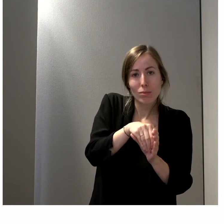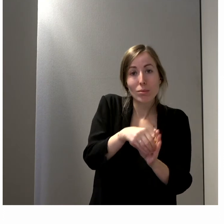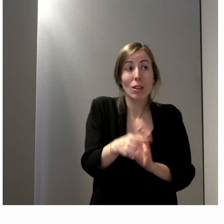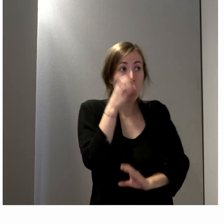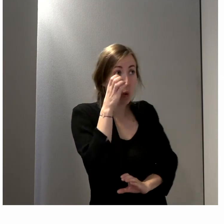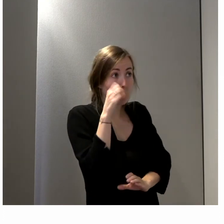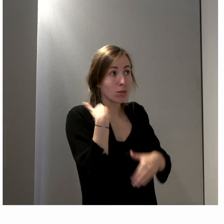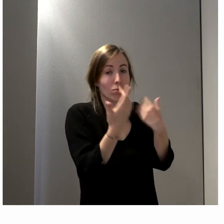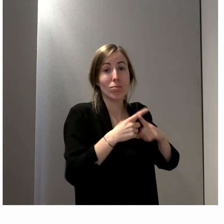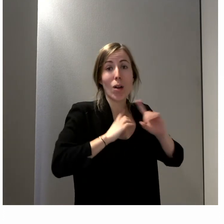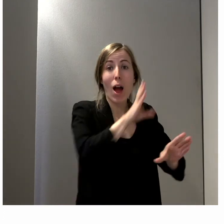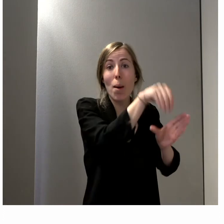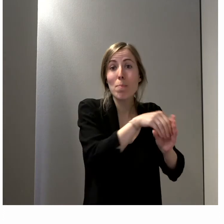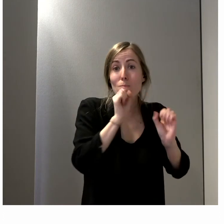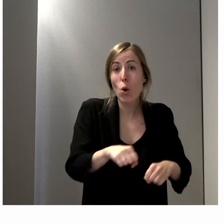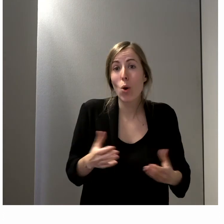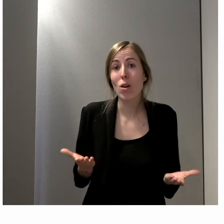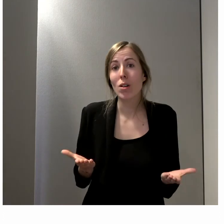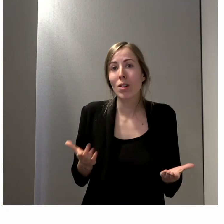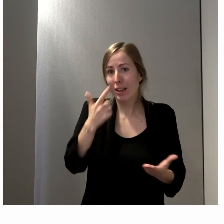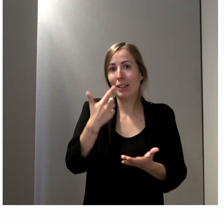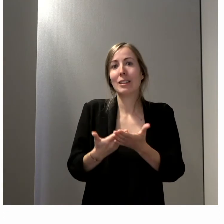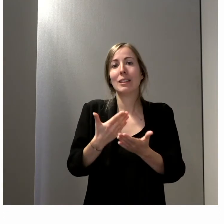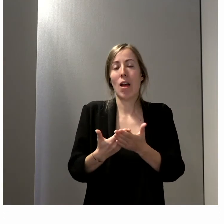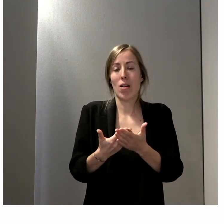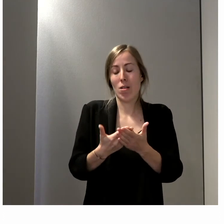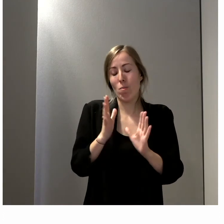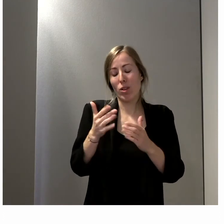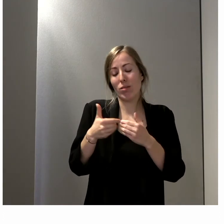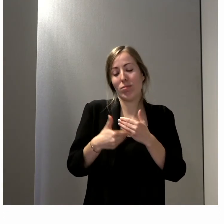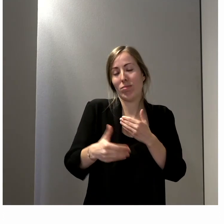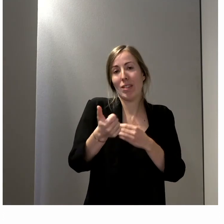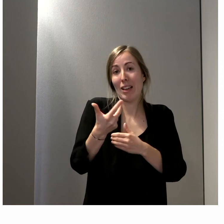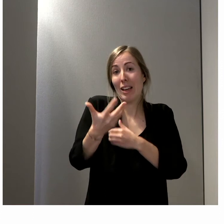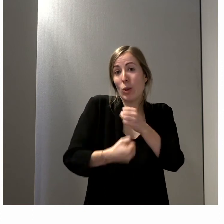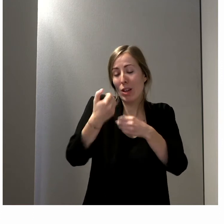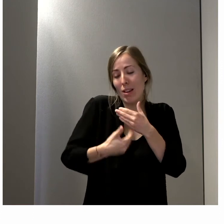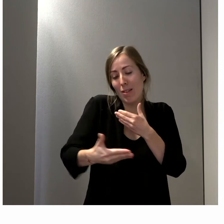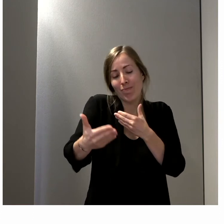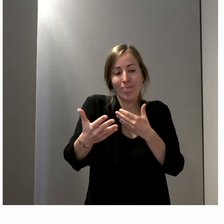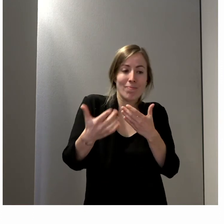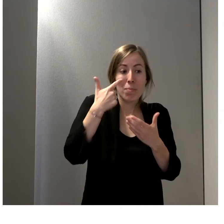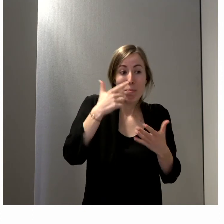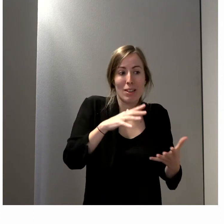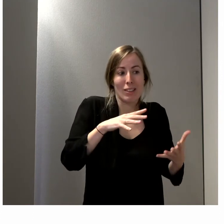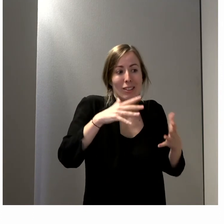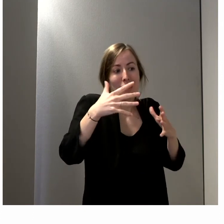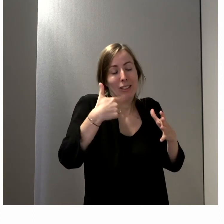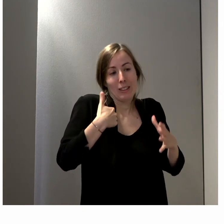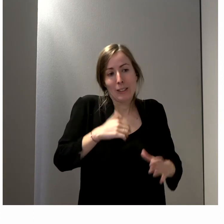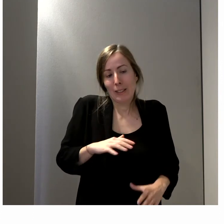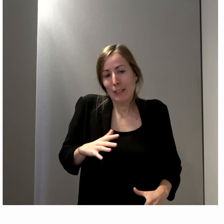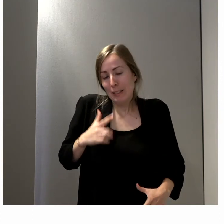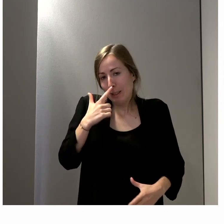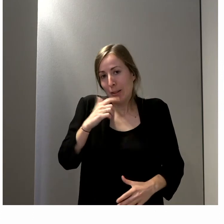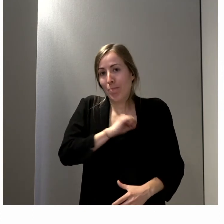on est, je pense, sur un tournant sur ces sujets-là avant, peut-être dans quelques années, d'être obligé à regret, sans doute, et à